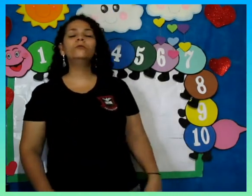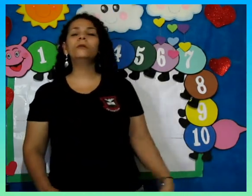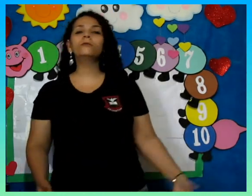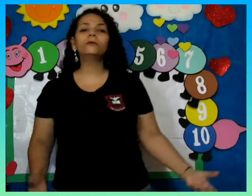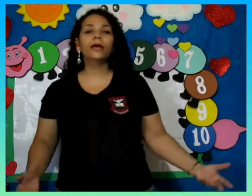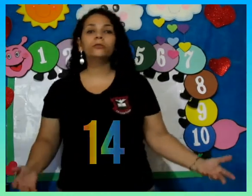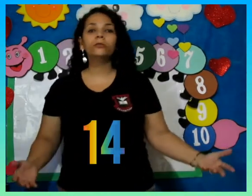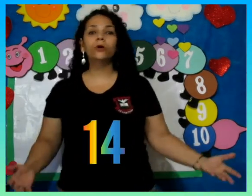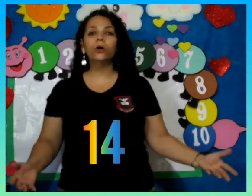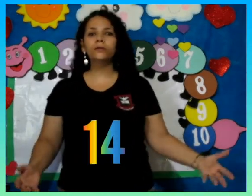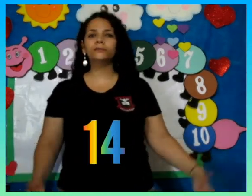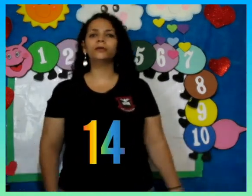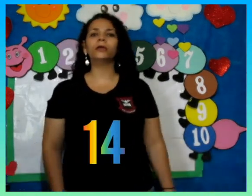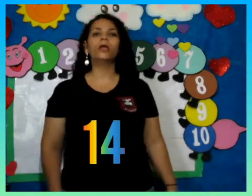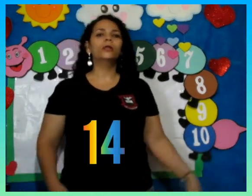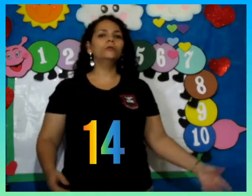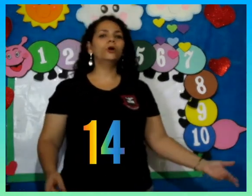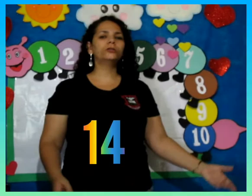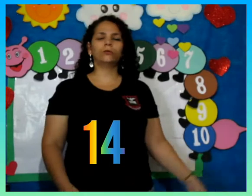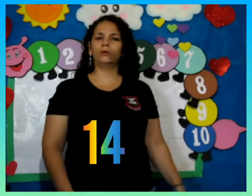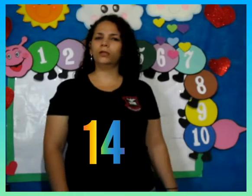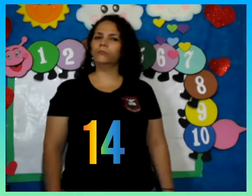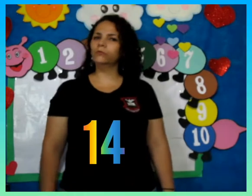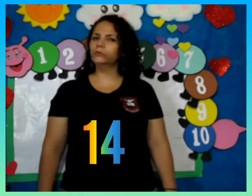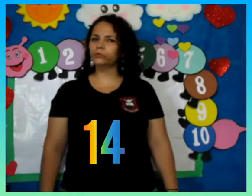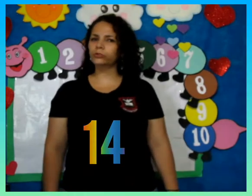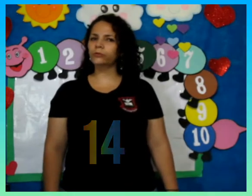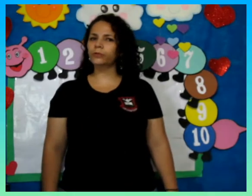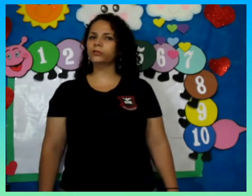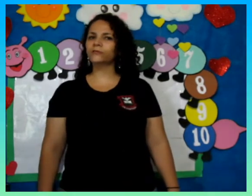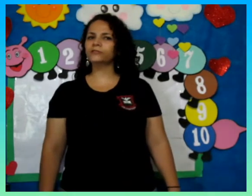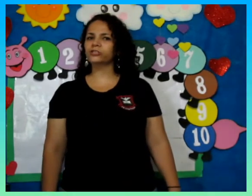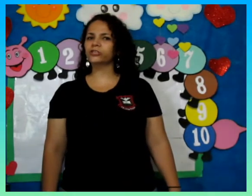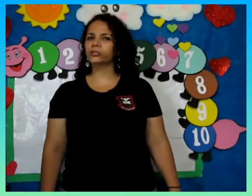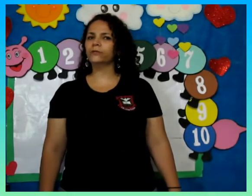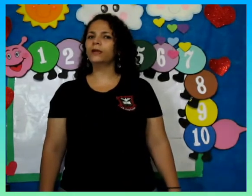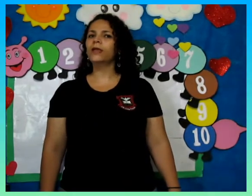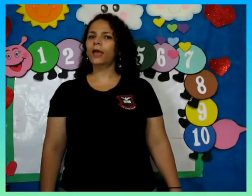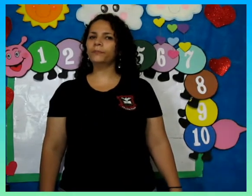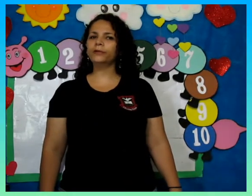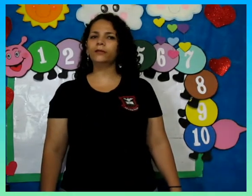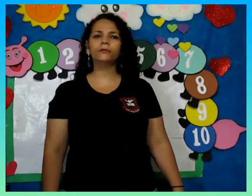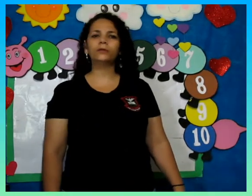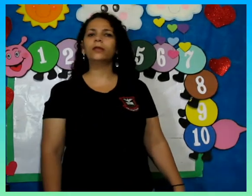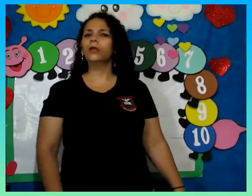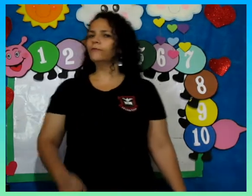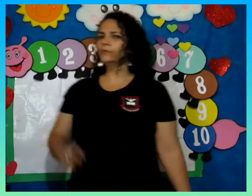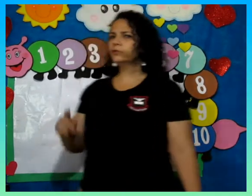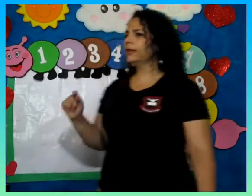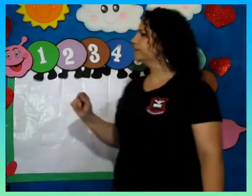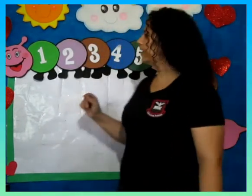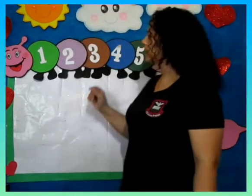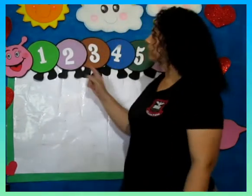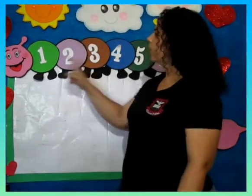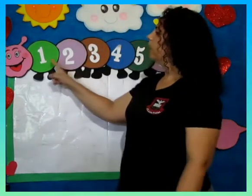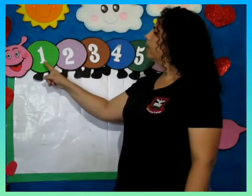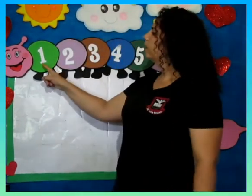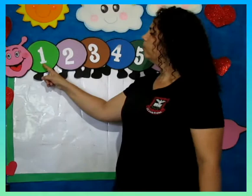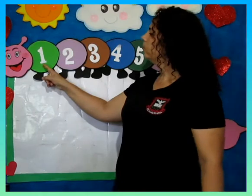número 14. Olha, muitos números que vocês já estão aprendendo, hein? Vamos relembrar aqui, ó. 1,